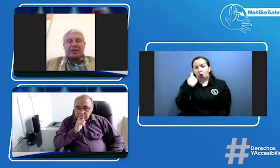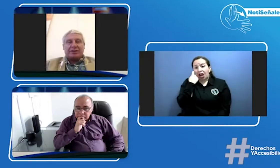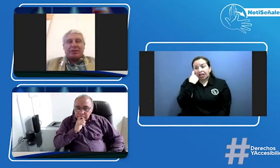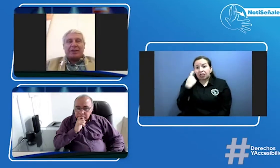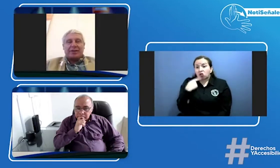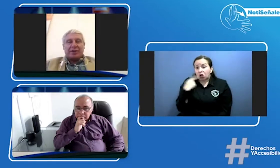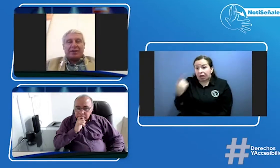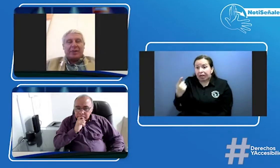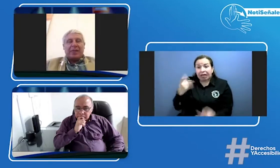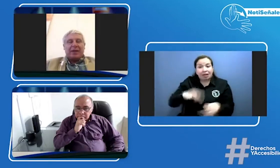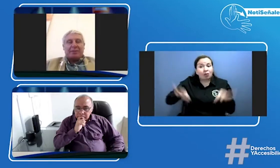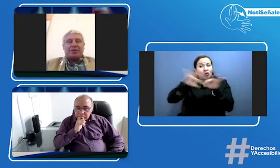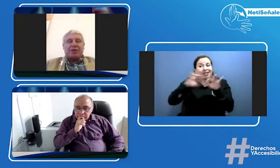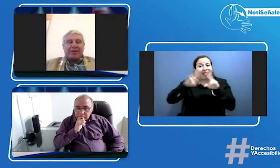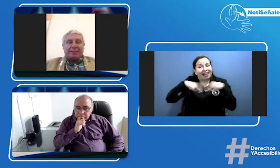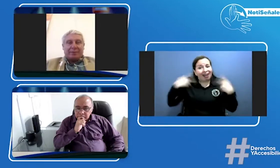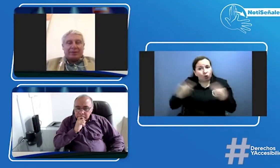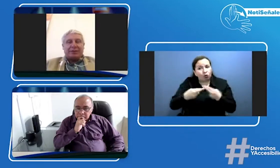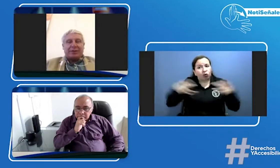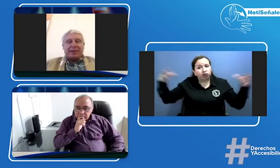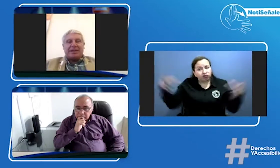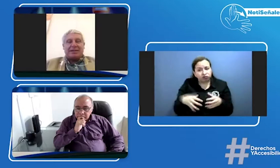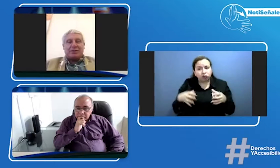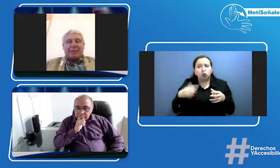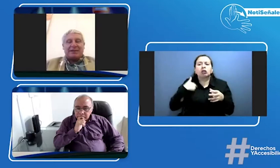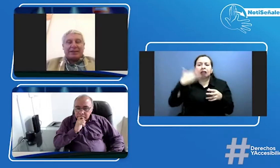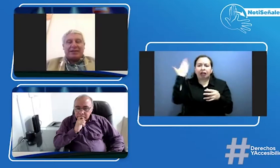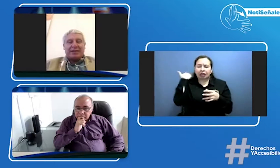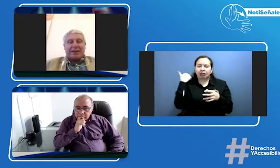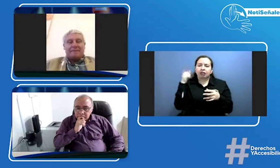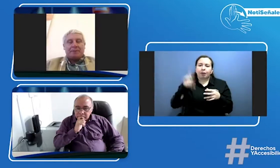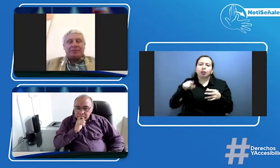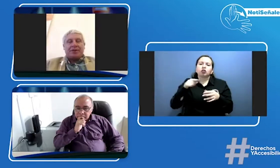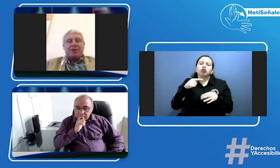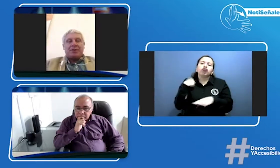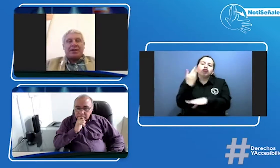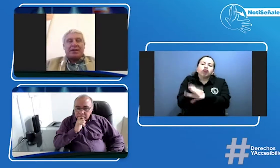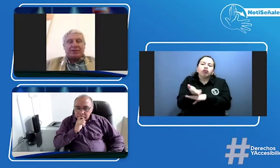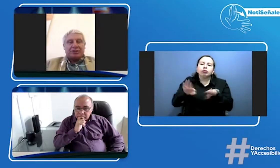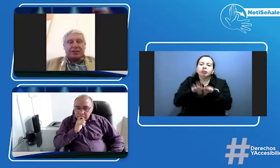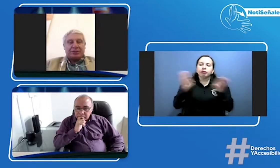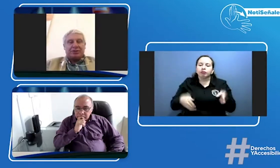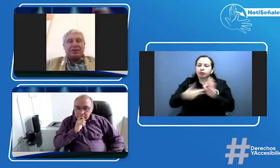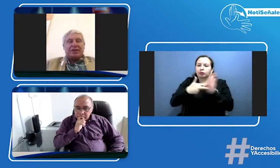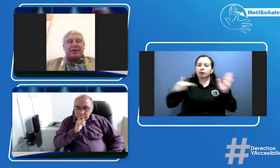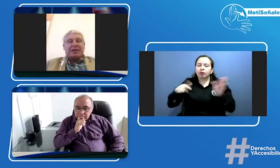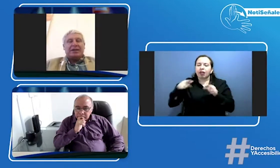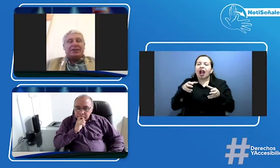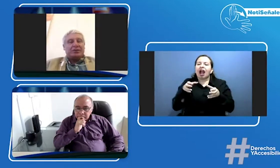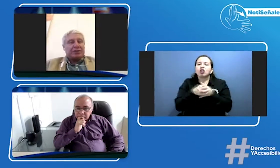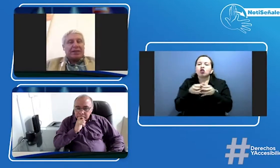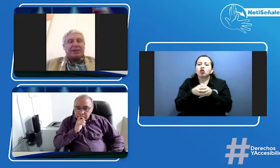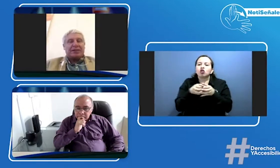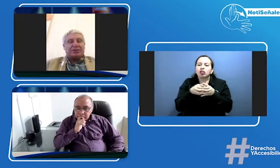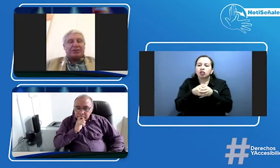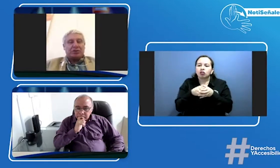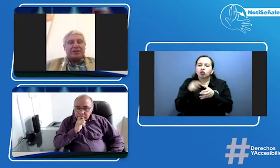se volviera a reunir porque yo había propuesto también el día yo en una mesa técnica con la asociación de ustedes la asociación nuestra